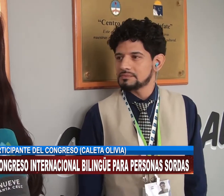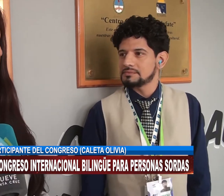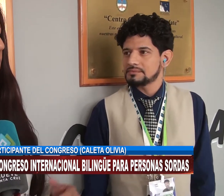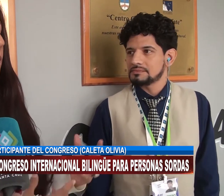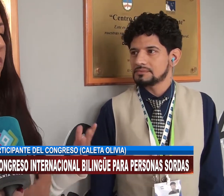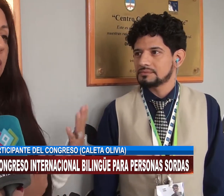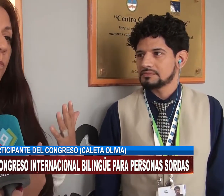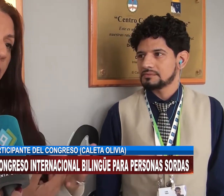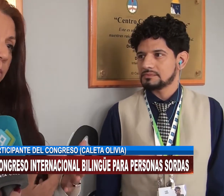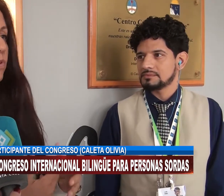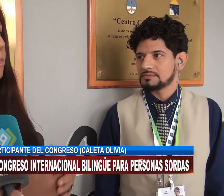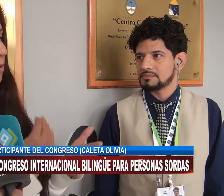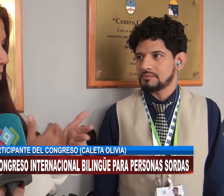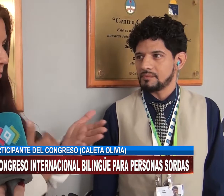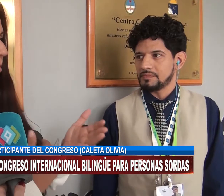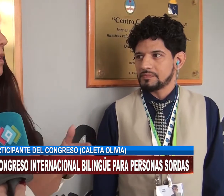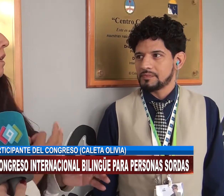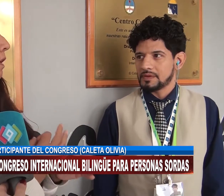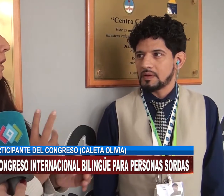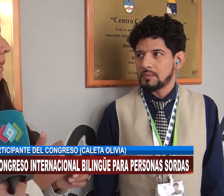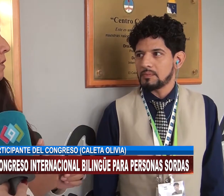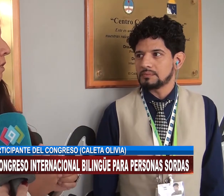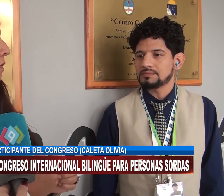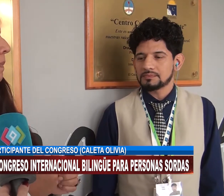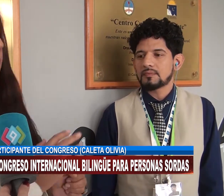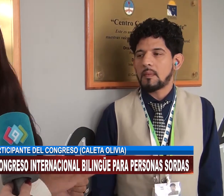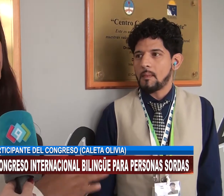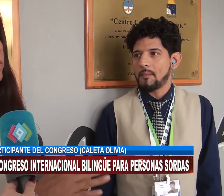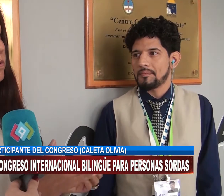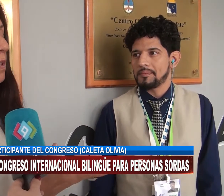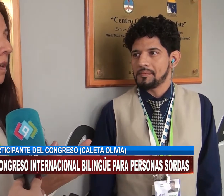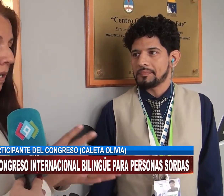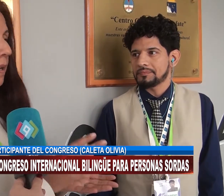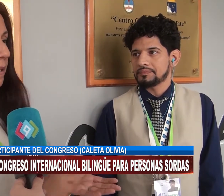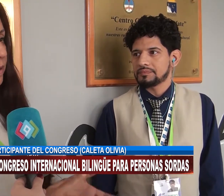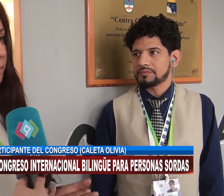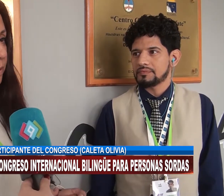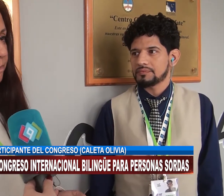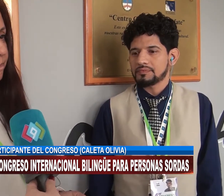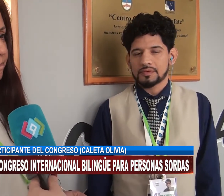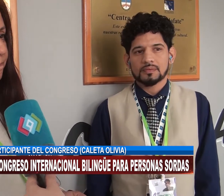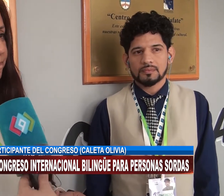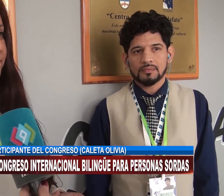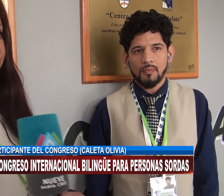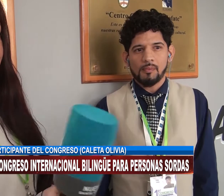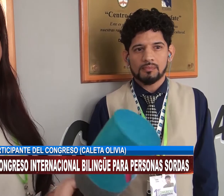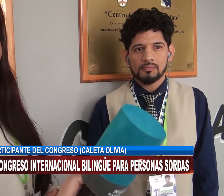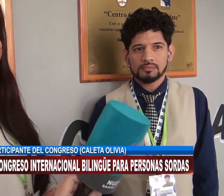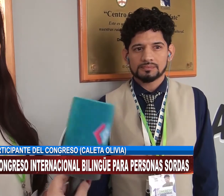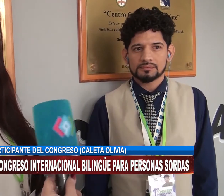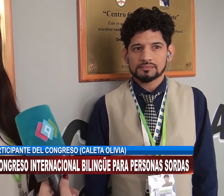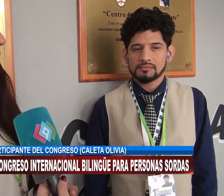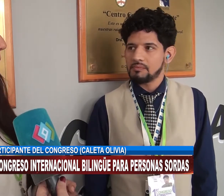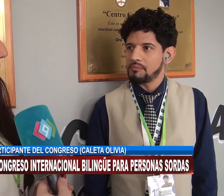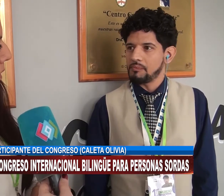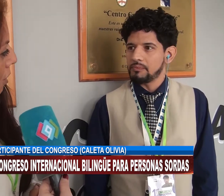Caleta Libia y con quien compartimos el proyecto de Escuela para Sordos, para que los niños lean y escriban. Muy bien, él nos va a dar la